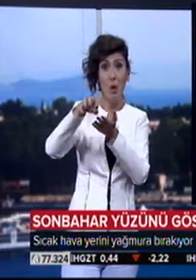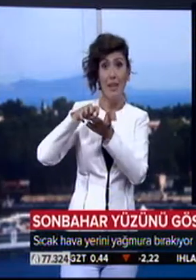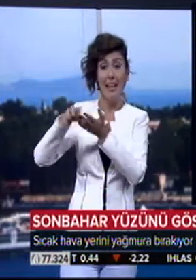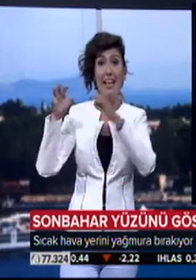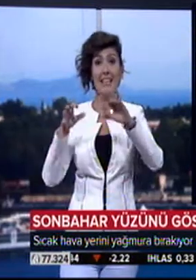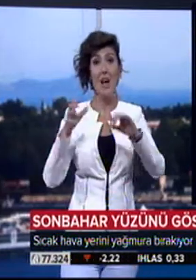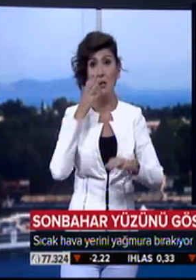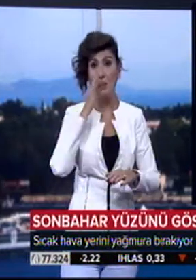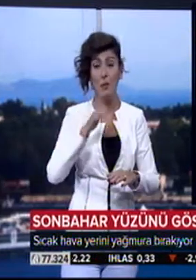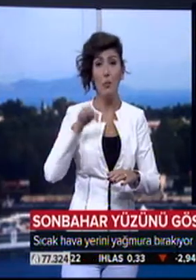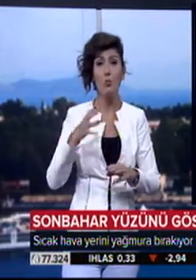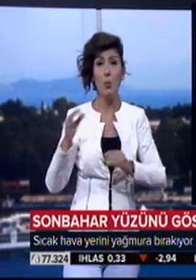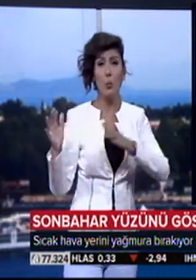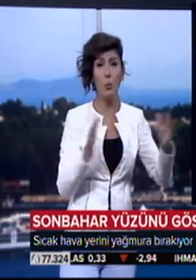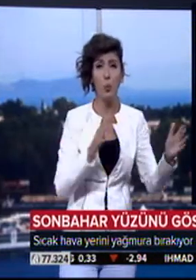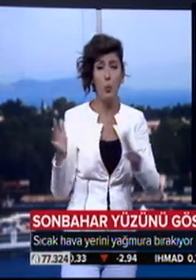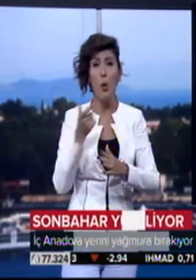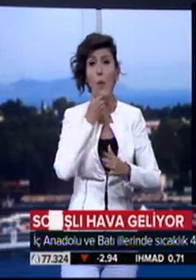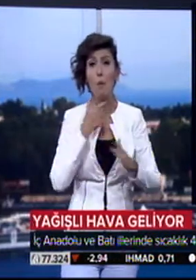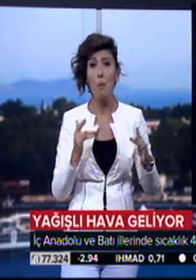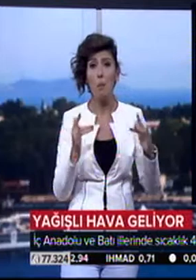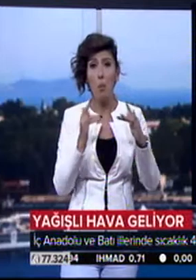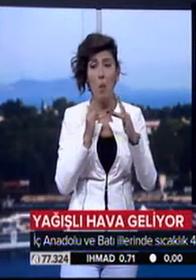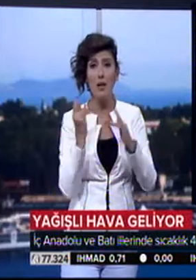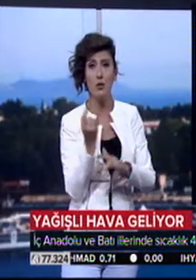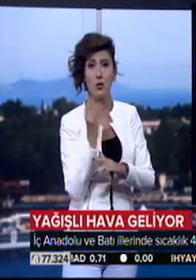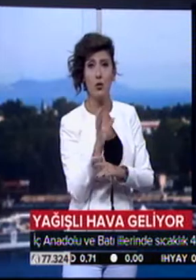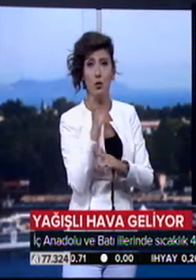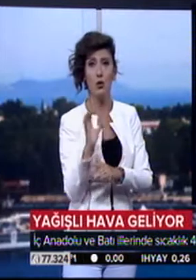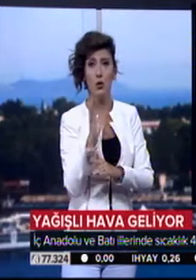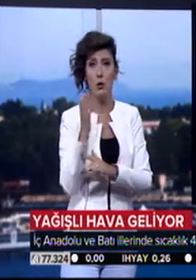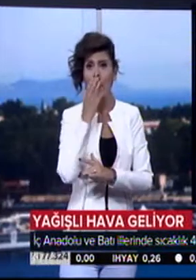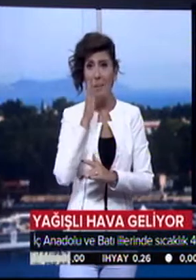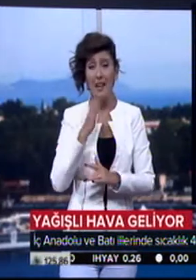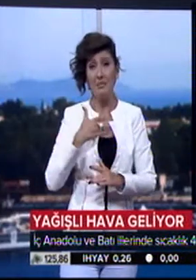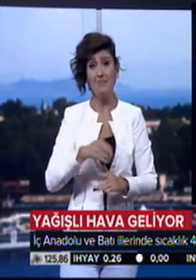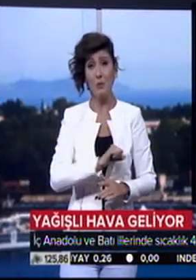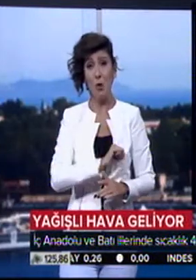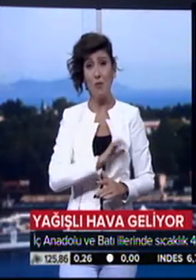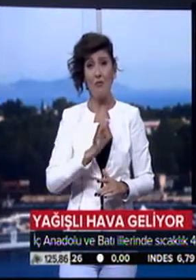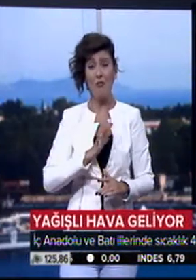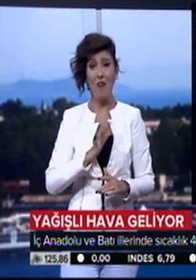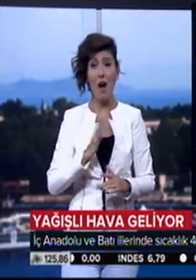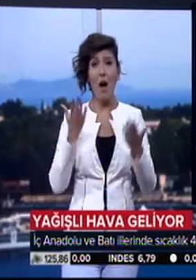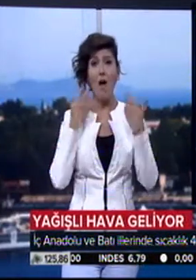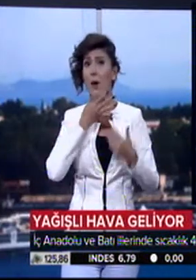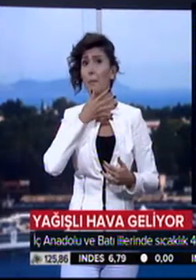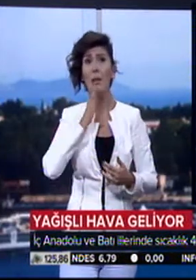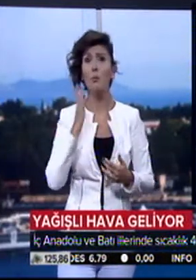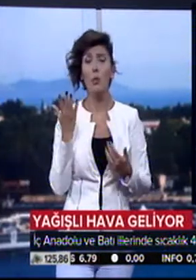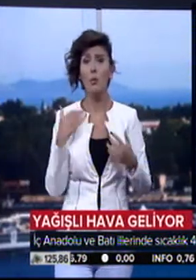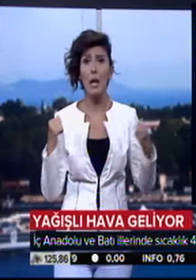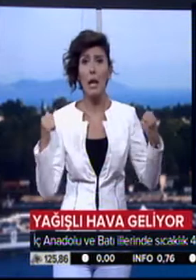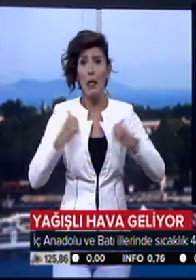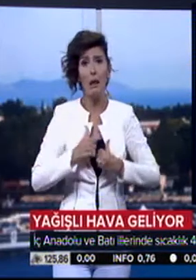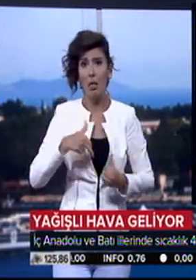rüzgarlı. Şimdi şeye çıkacağız, boğaz turuna. Biraz endişeliyim yani. Havanın ne olduğunu bilmeden öyle çıktım, hırkayla falan